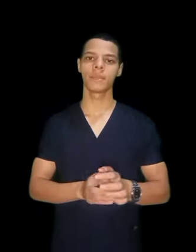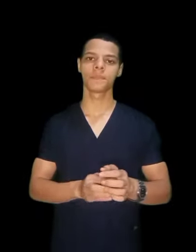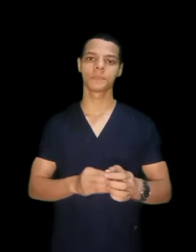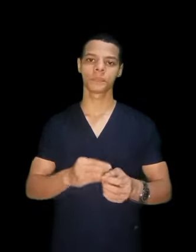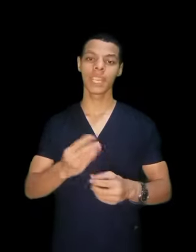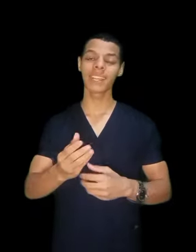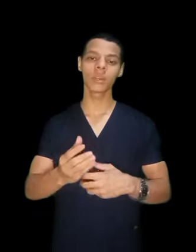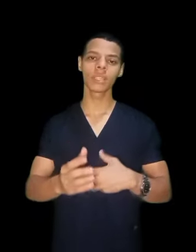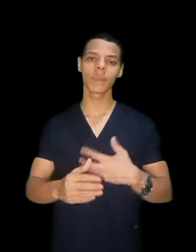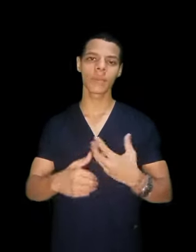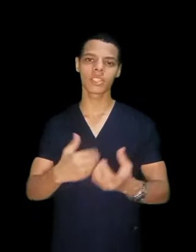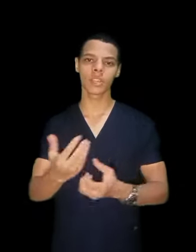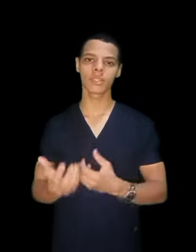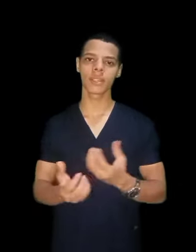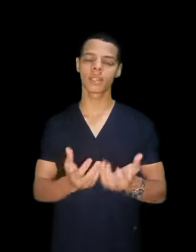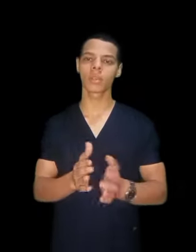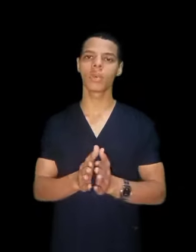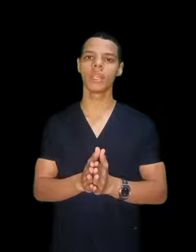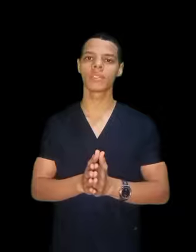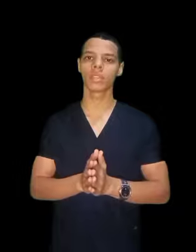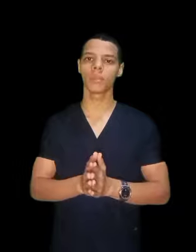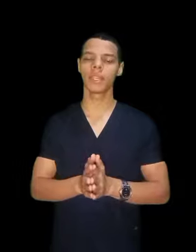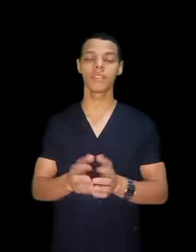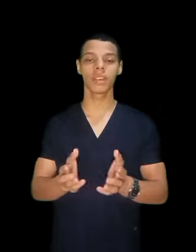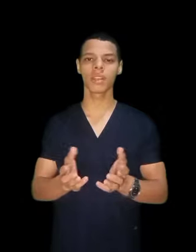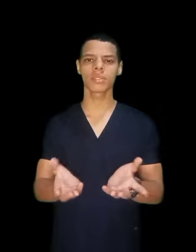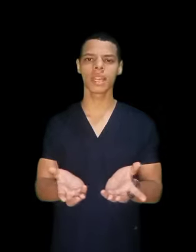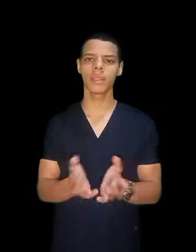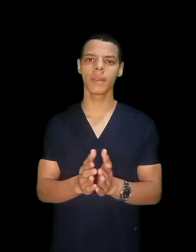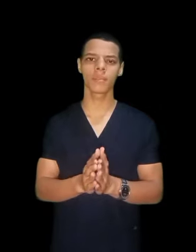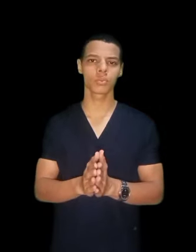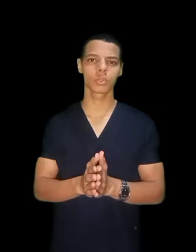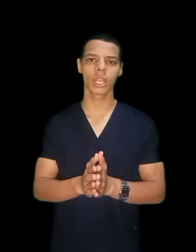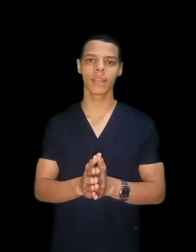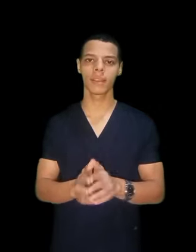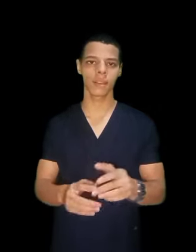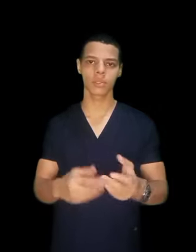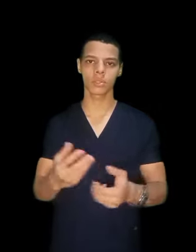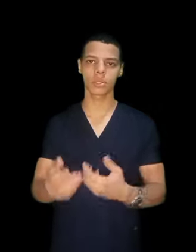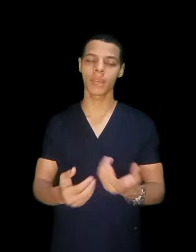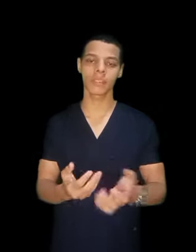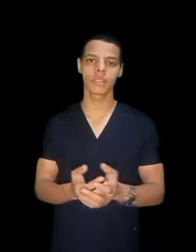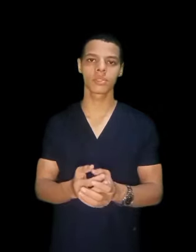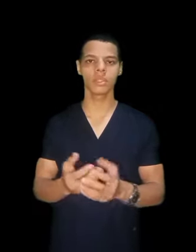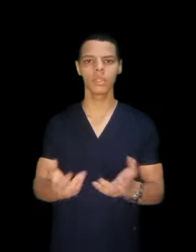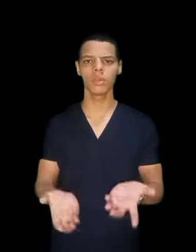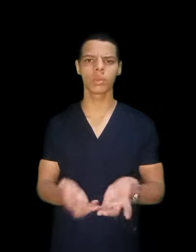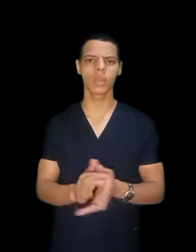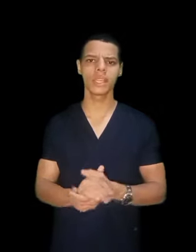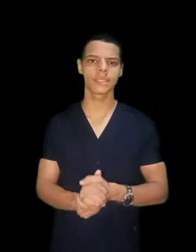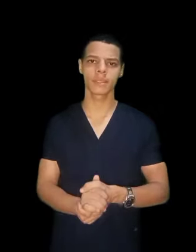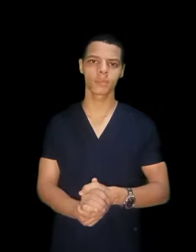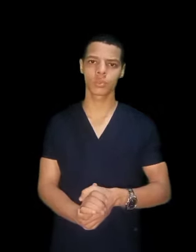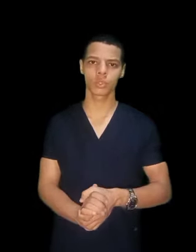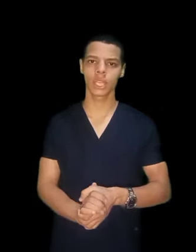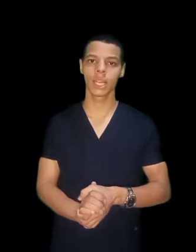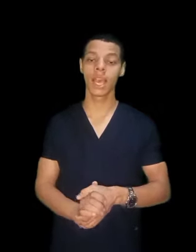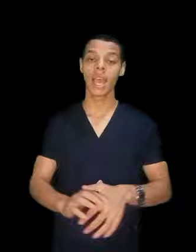لكن لو انت ما عملتش اصلا اختبار كلية التمريد فخلاص عادي بقى مش مشكلة خلاص خش معهد الفني الصحي وكويس مش مشكلة